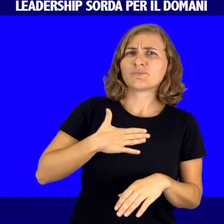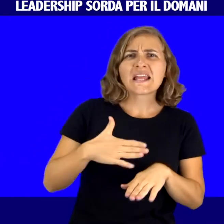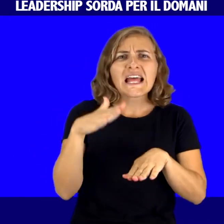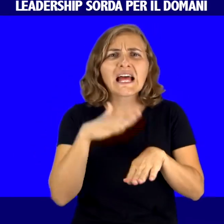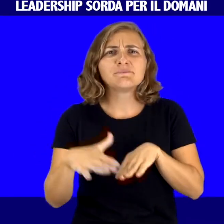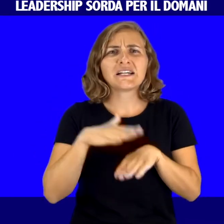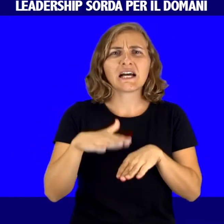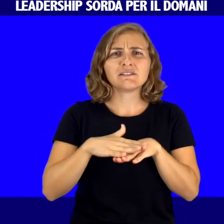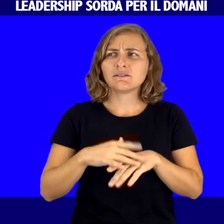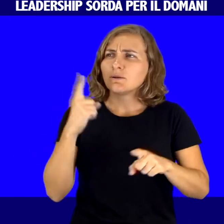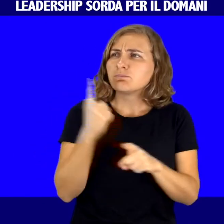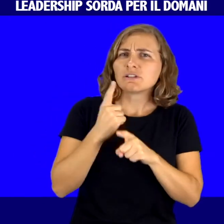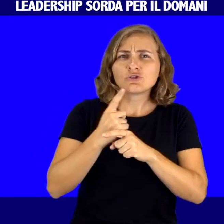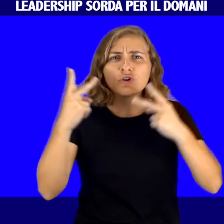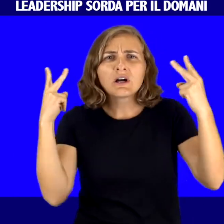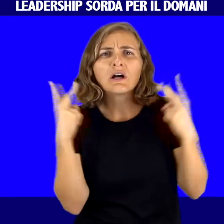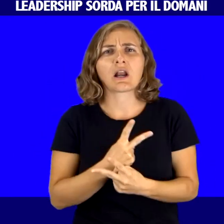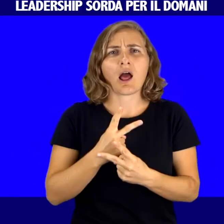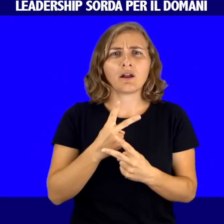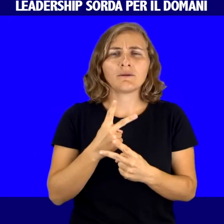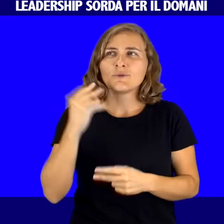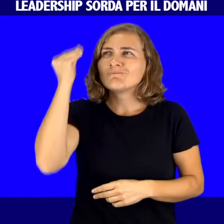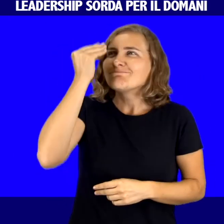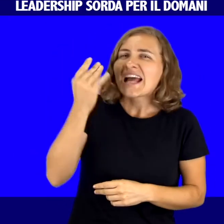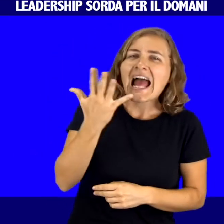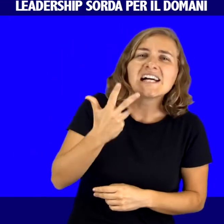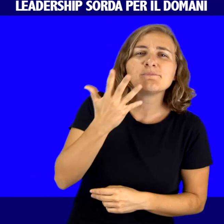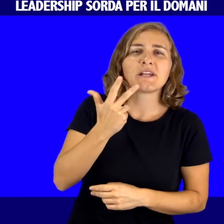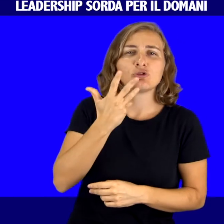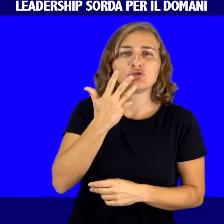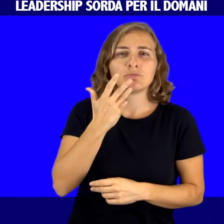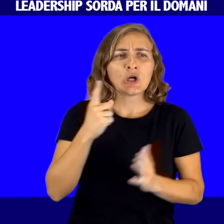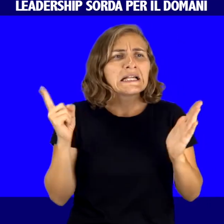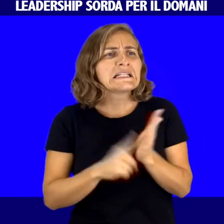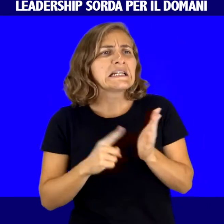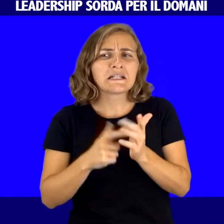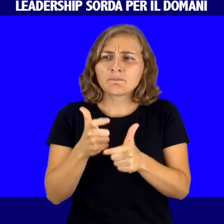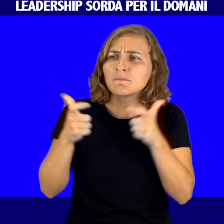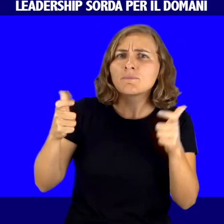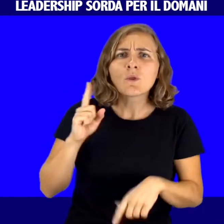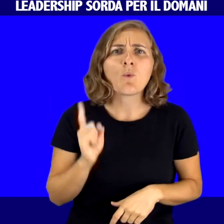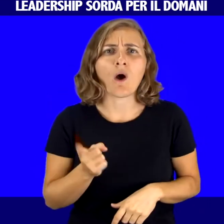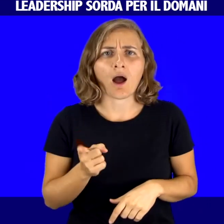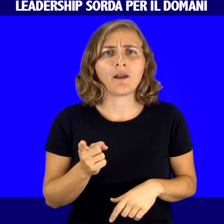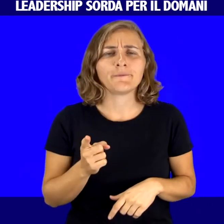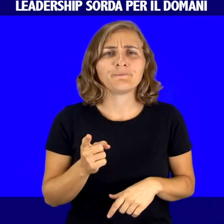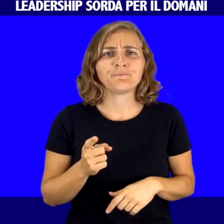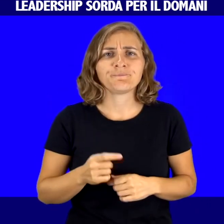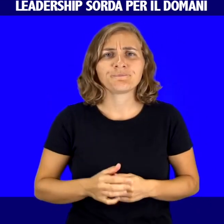considerazione delle loro esperienze e della conoscenza diretta delle esigenze reali, delle aspirazioni e dei diritti